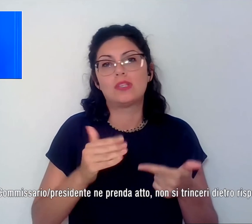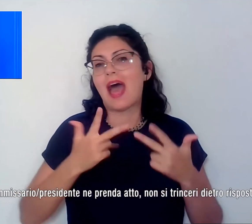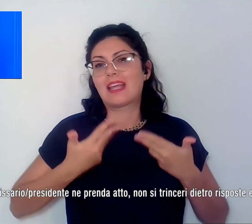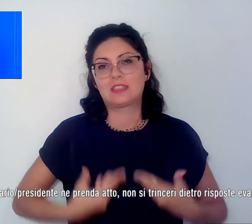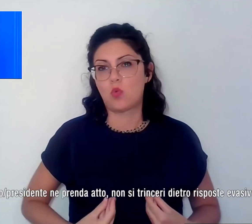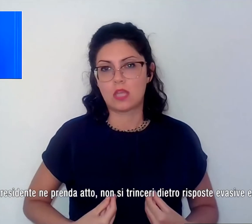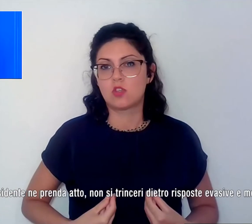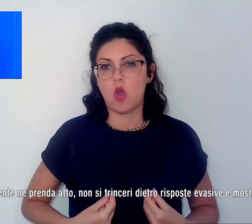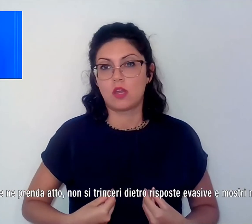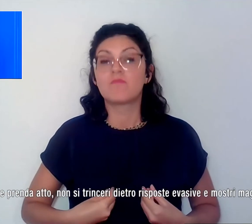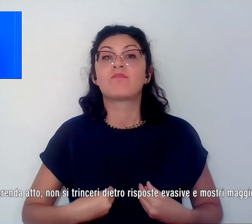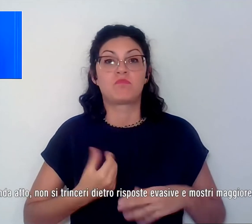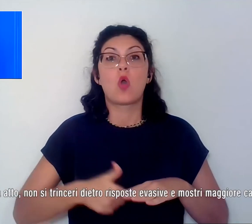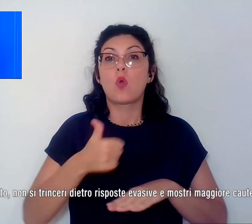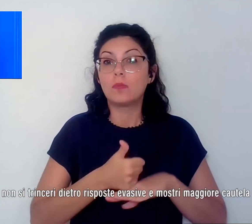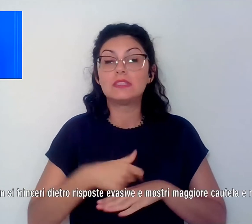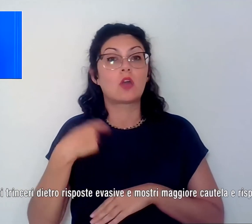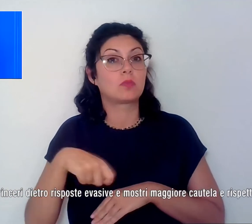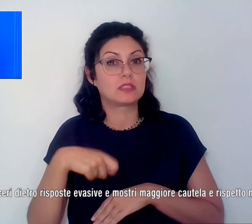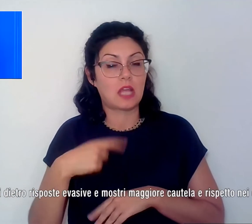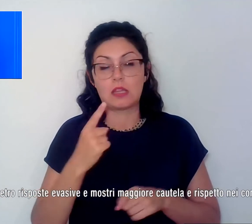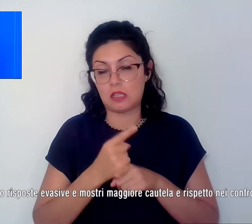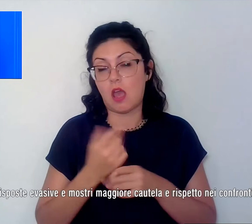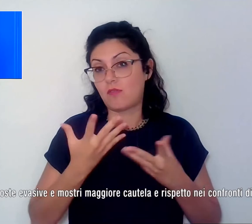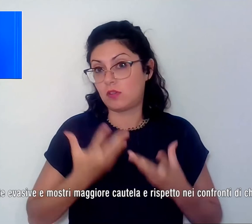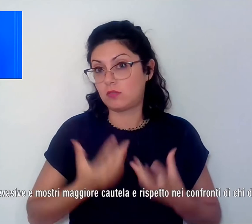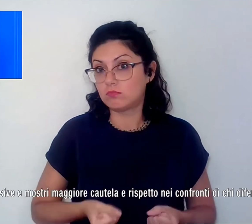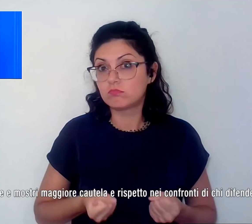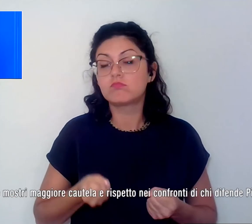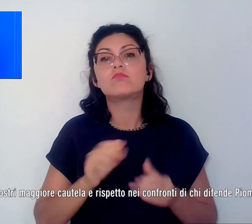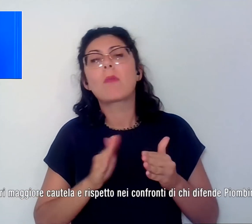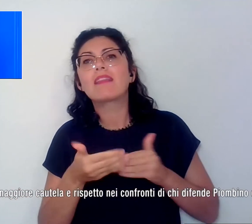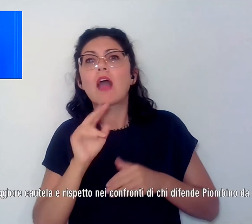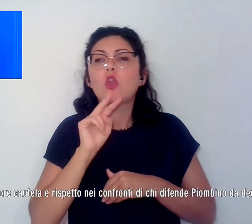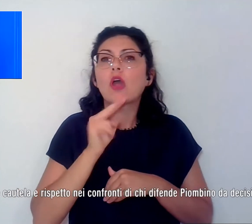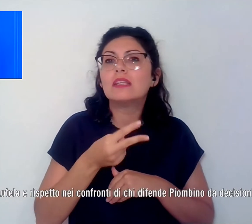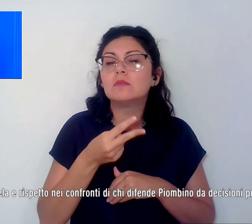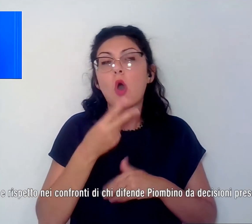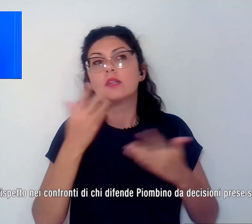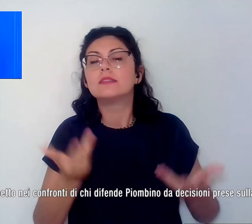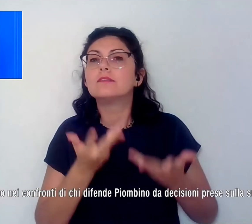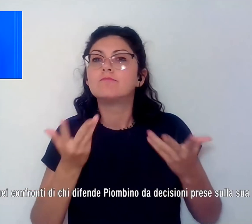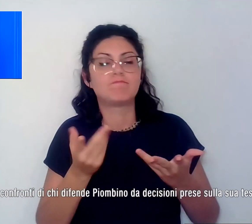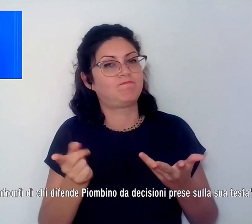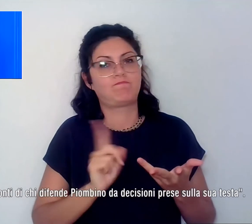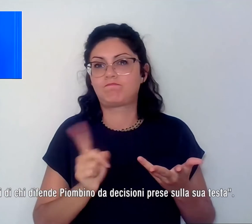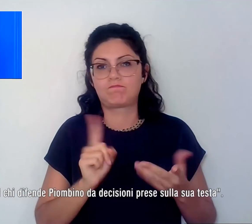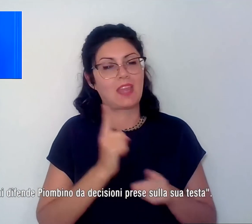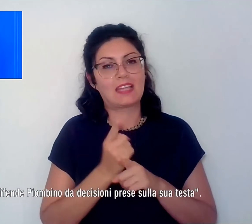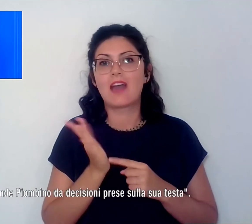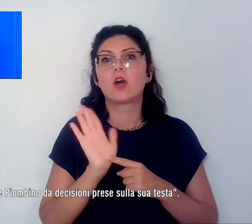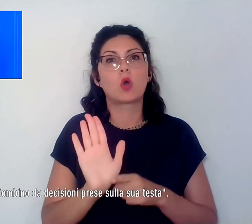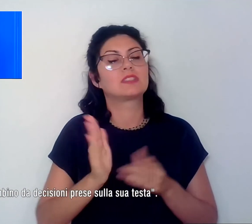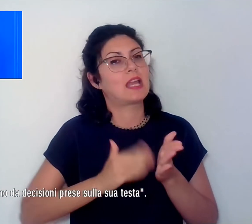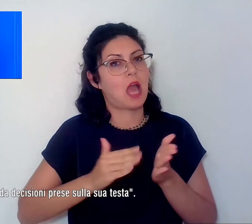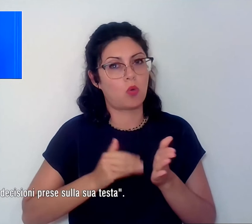commissario presidente ne prende atto, non si trinceri dietro risposte evasive e mostri maggiore cautela e